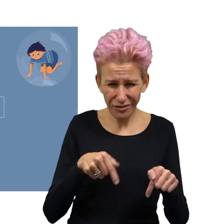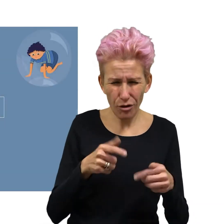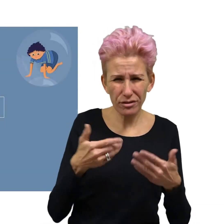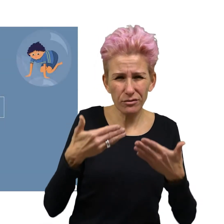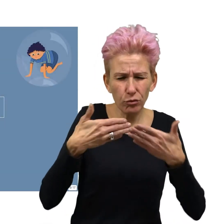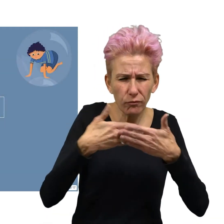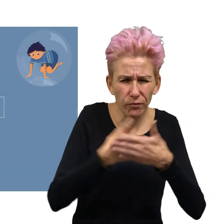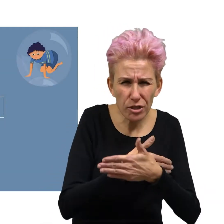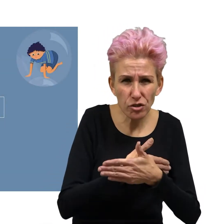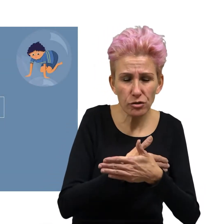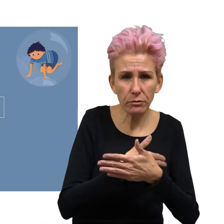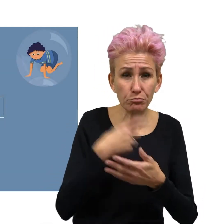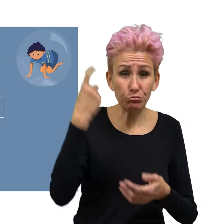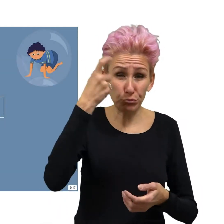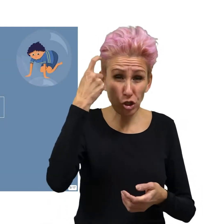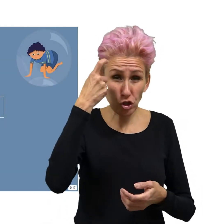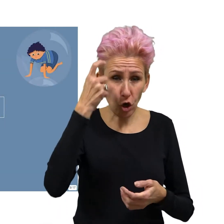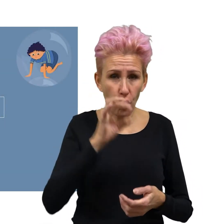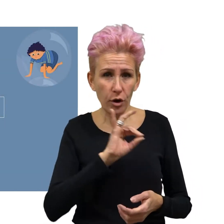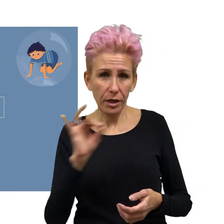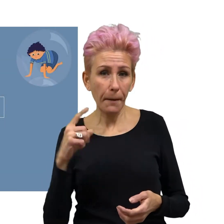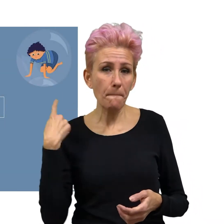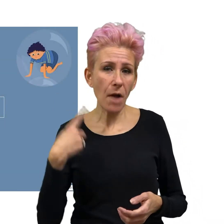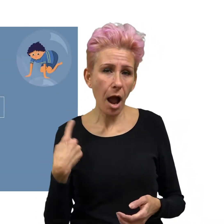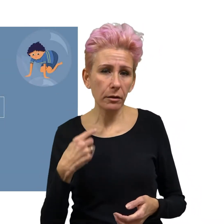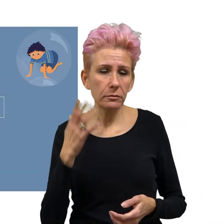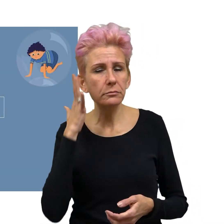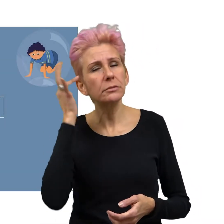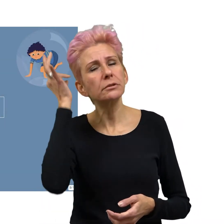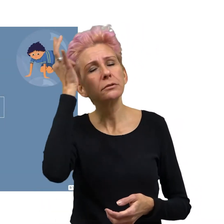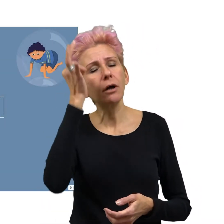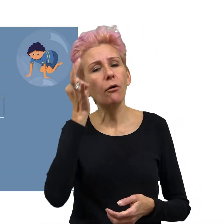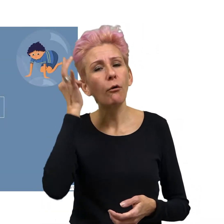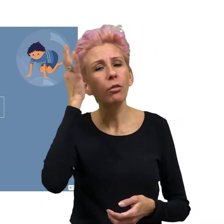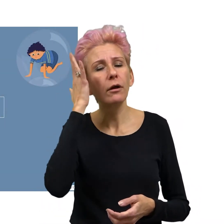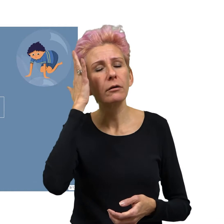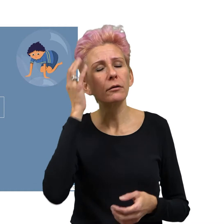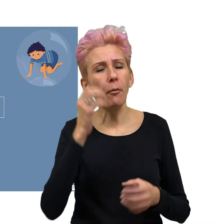Тази нощ Мишо и Майя санували съпунени балончета.